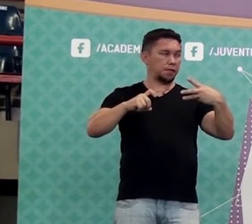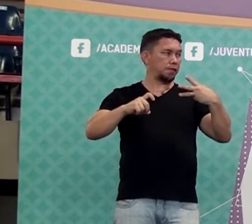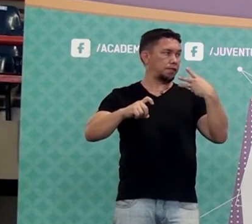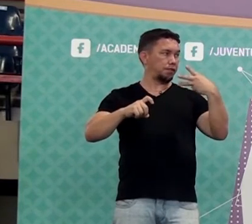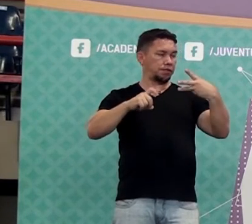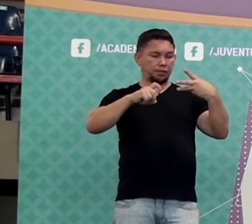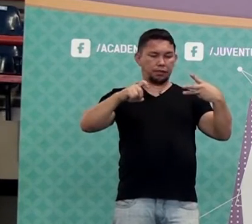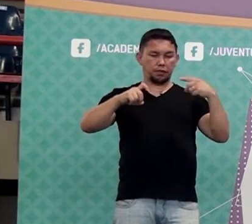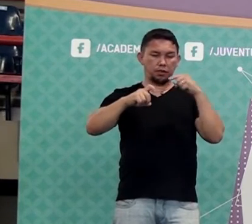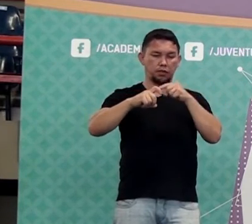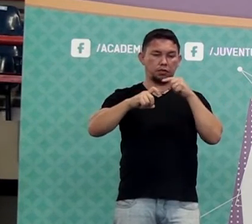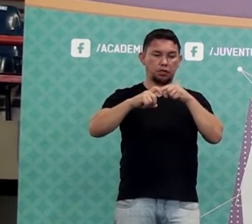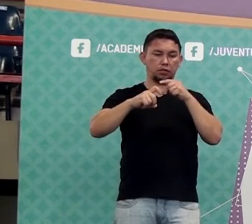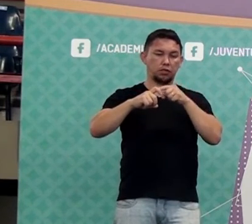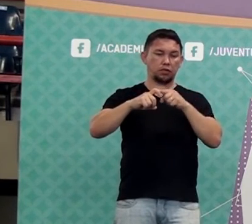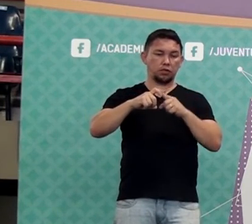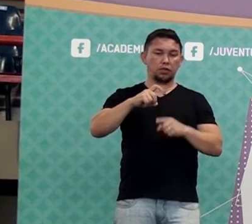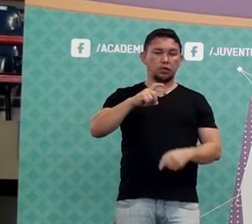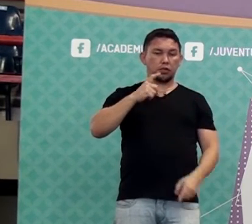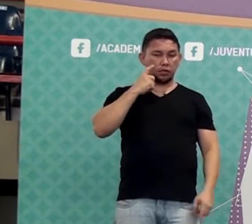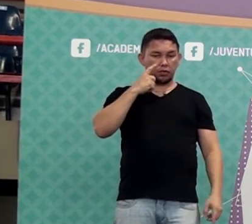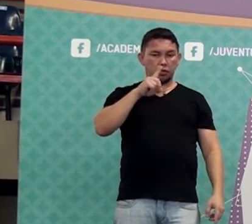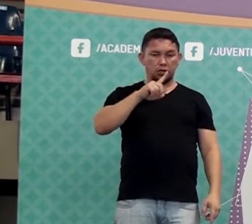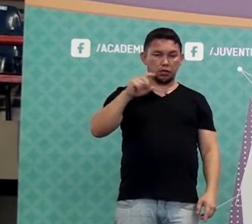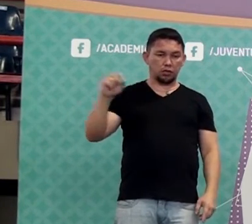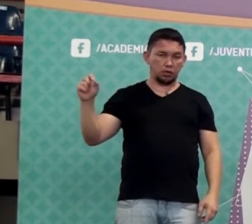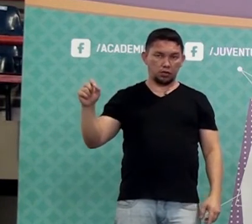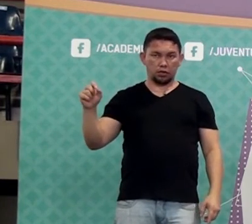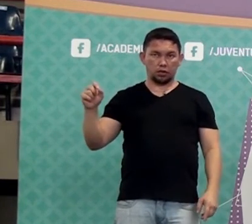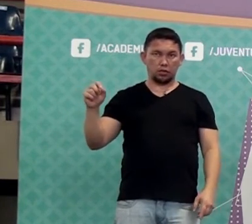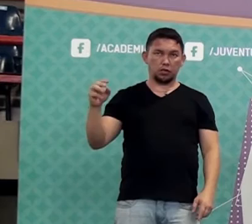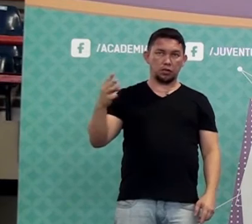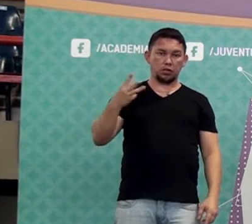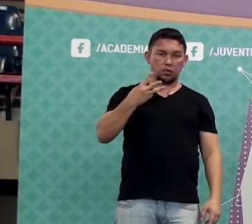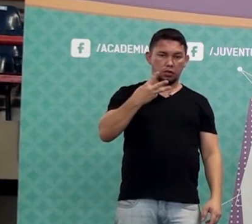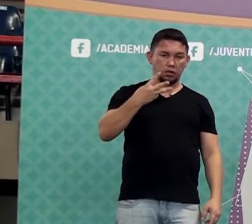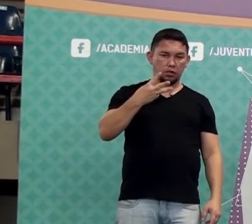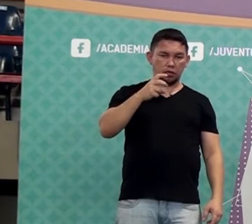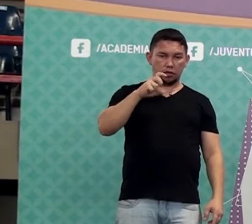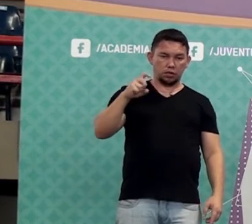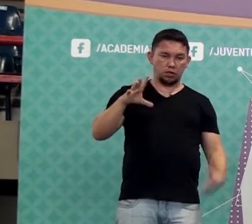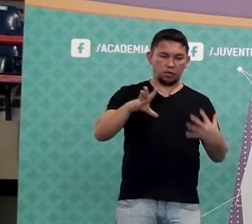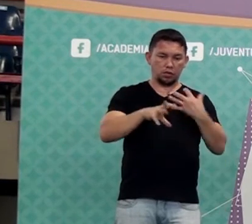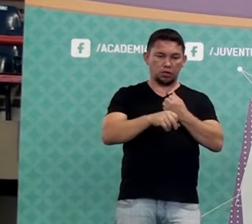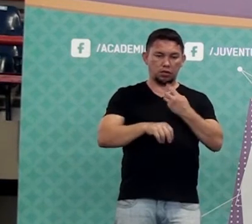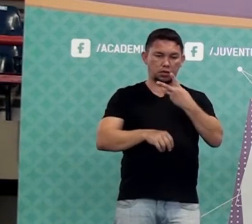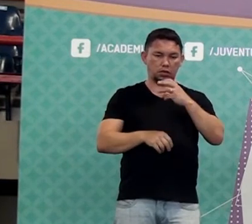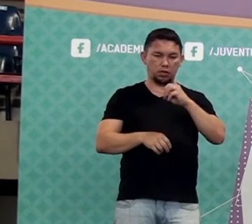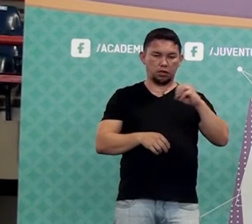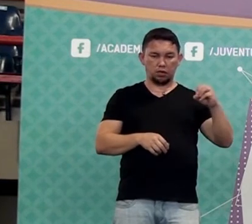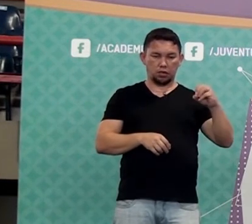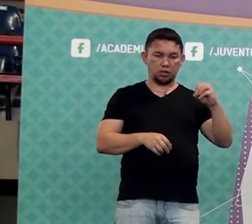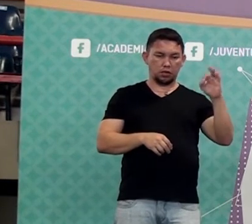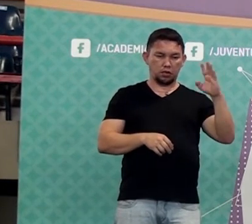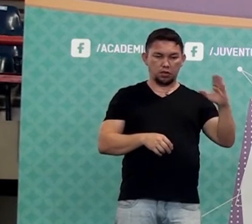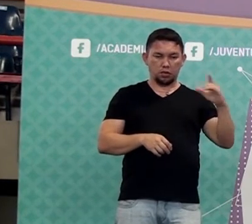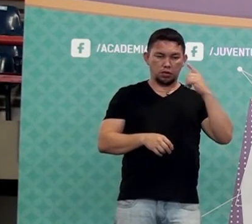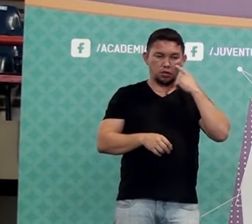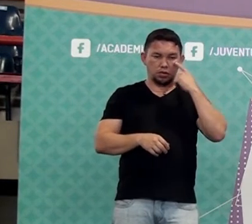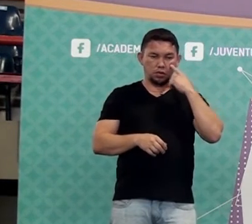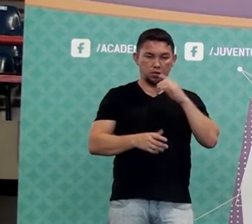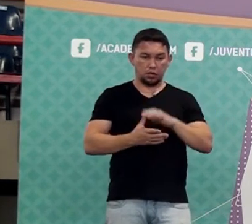X é cem por cento. Três x é trezentos por cento. Mas a pergunta é assim, ó.